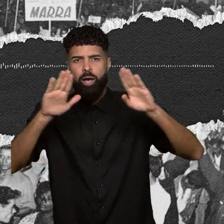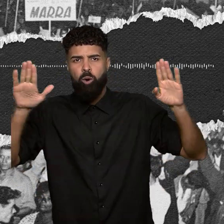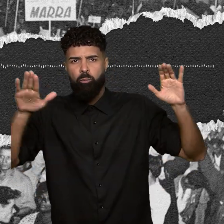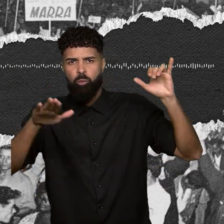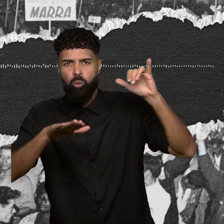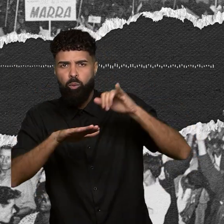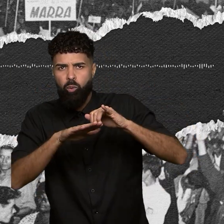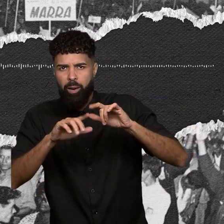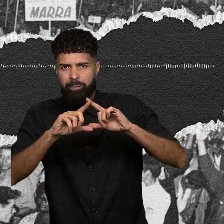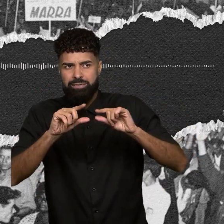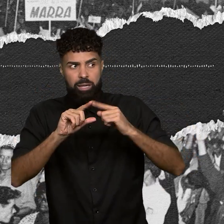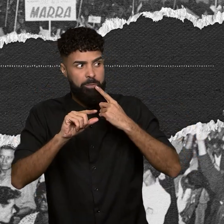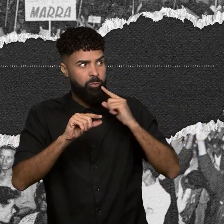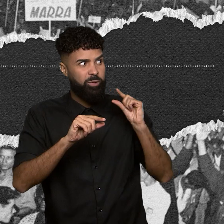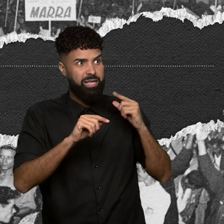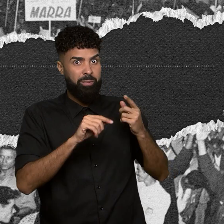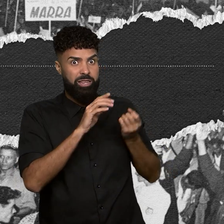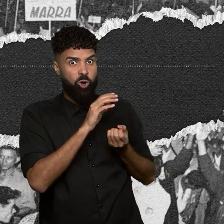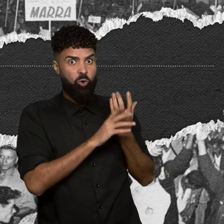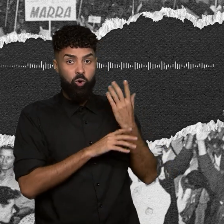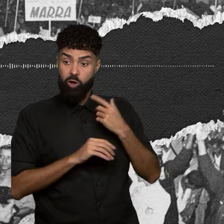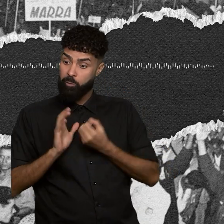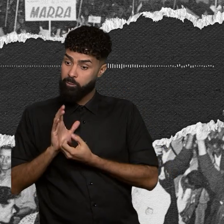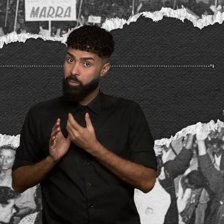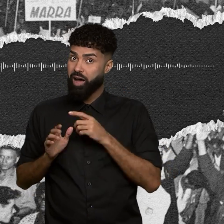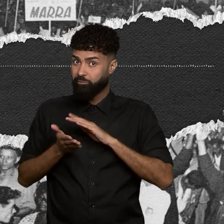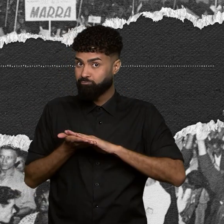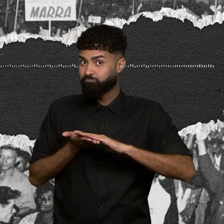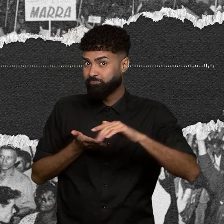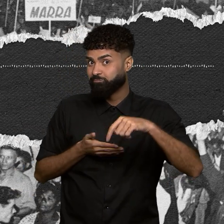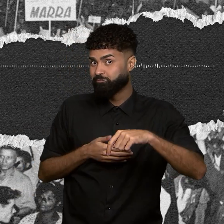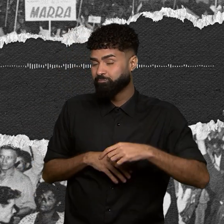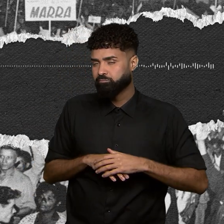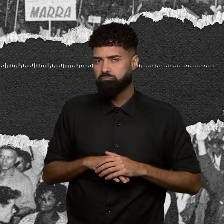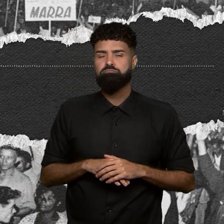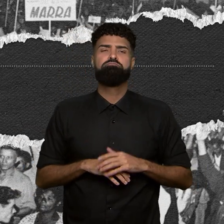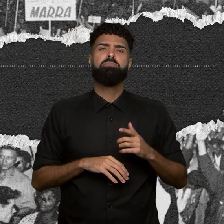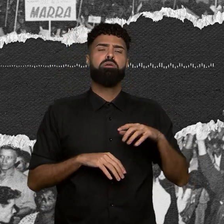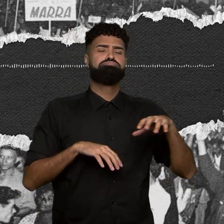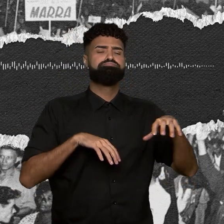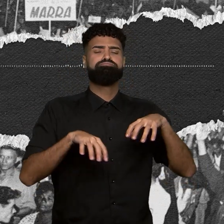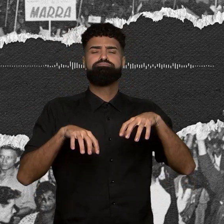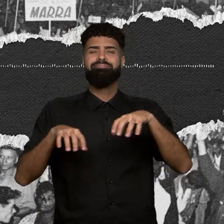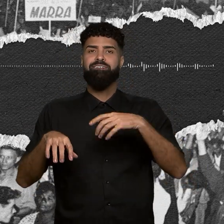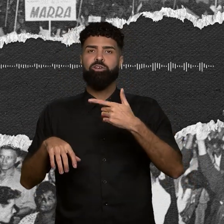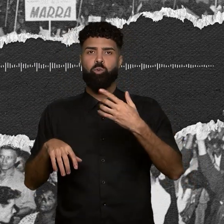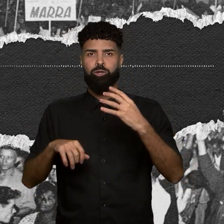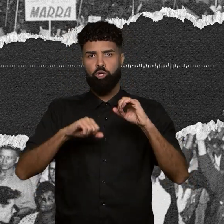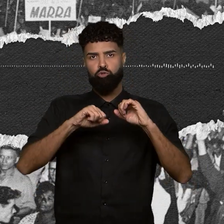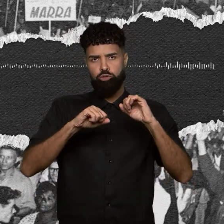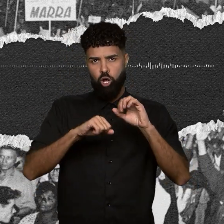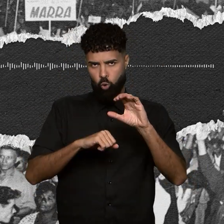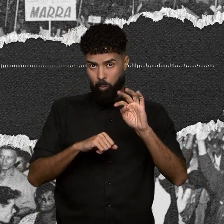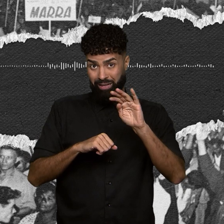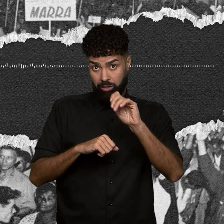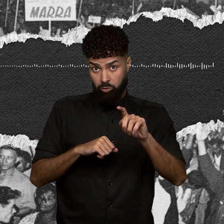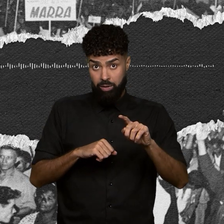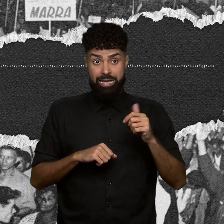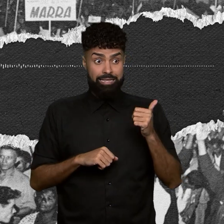recentemente inaugurado. Das 24 indústrias de Cubatão, 18 foram instaladas depois da criação da refinaria